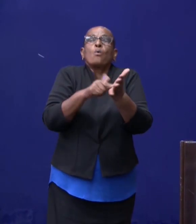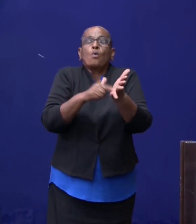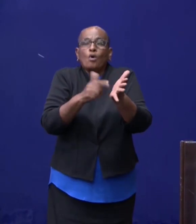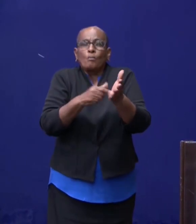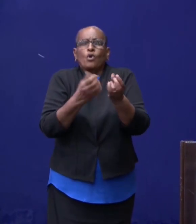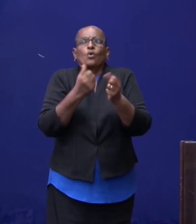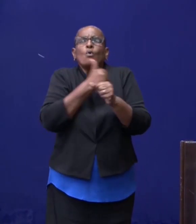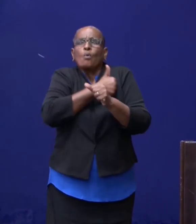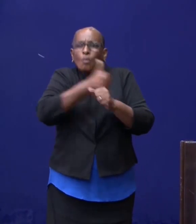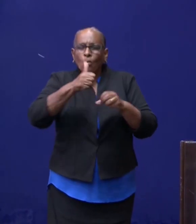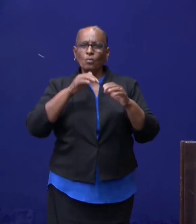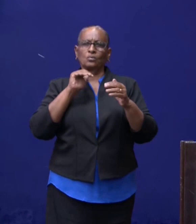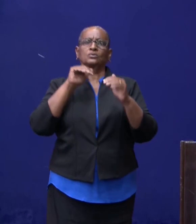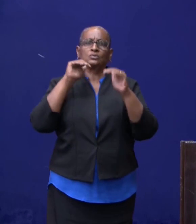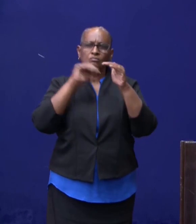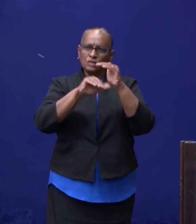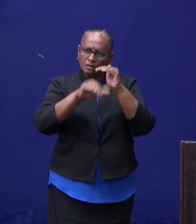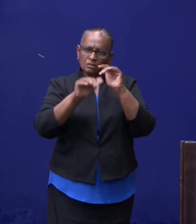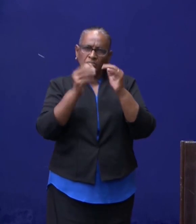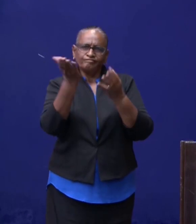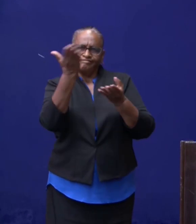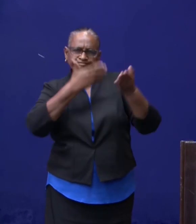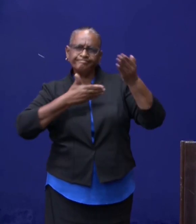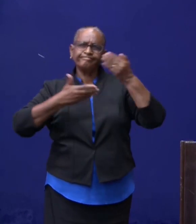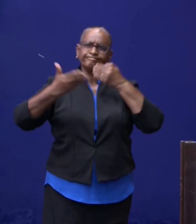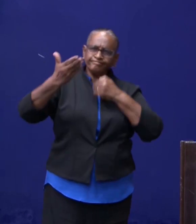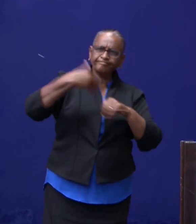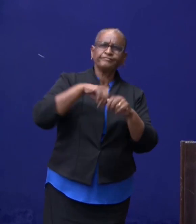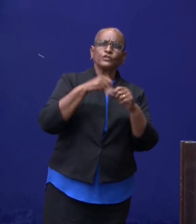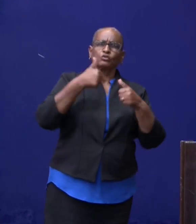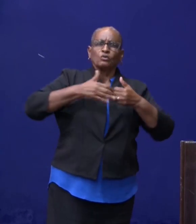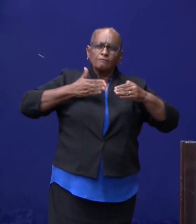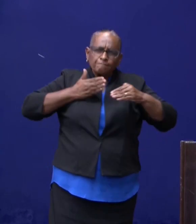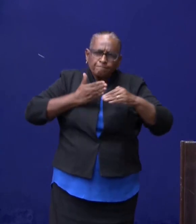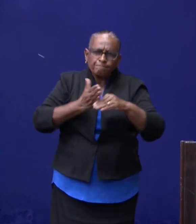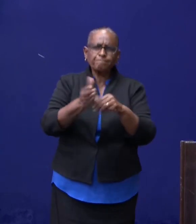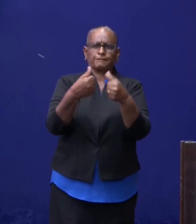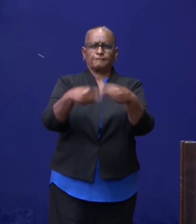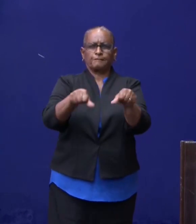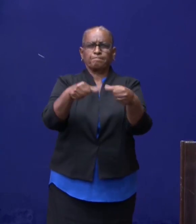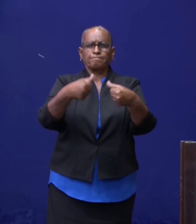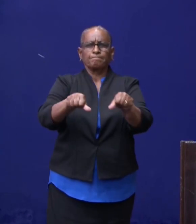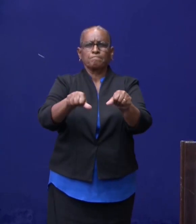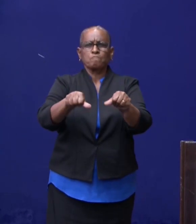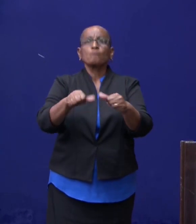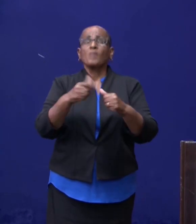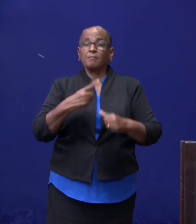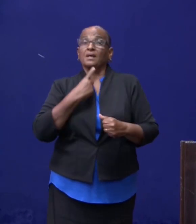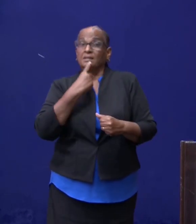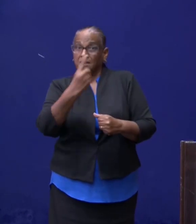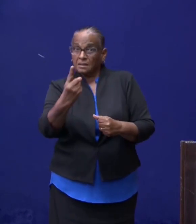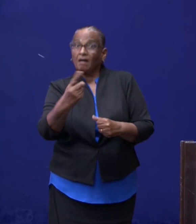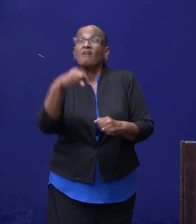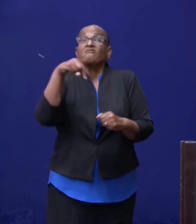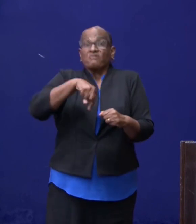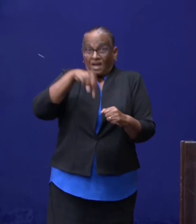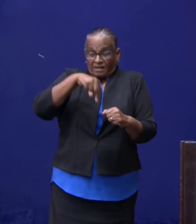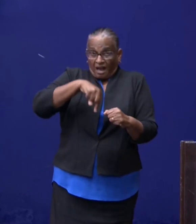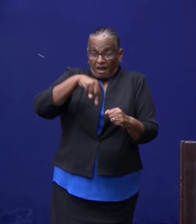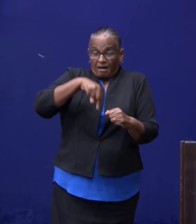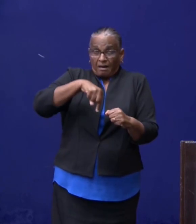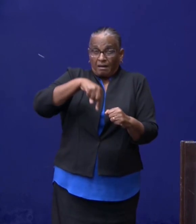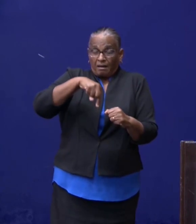goed doorgenomen. Die zijn verder verscherpt en ik mag u meegeven dat vandaag